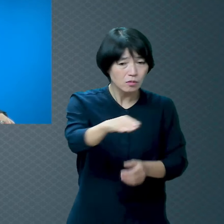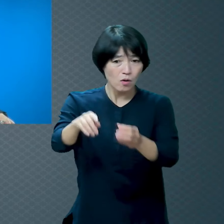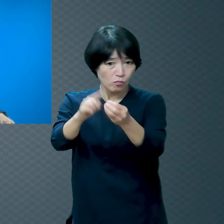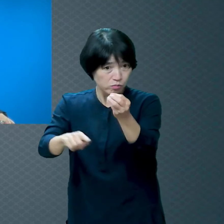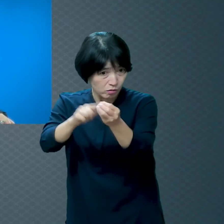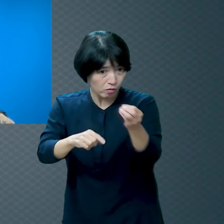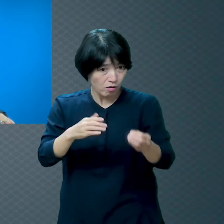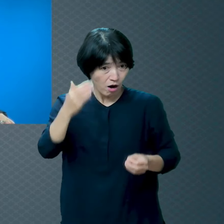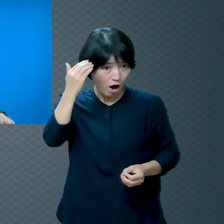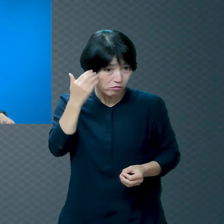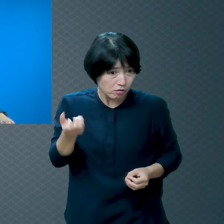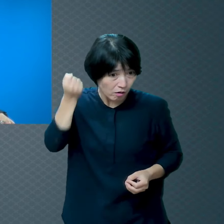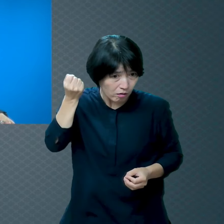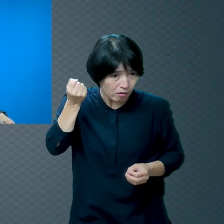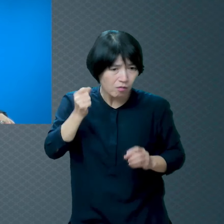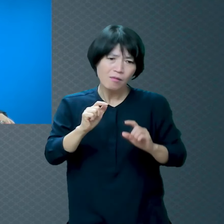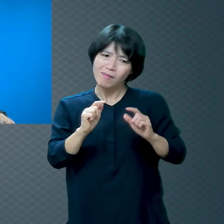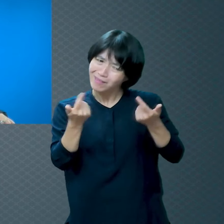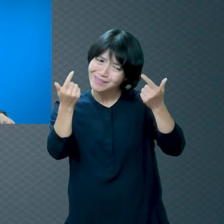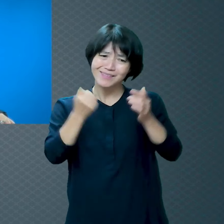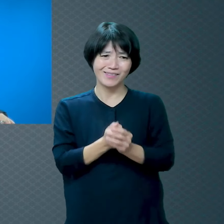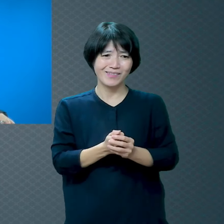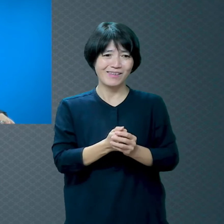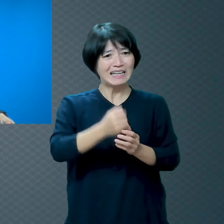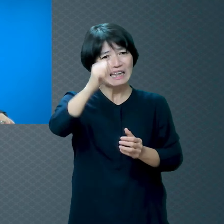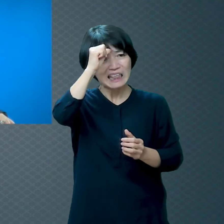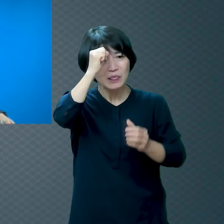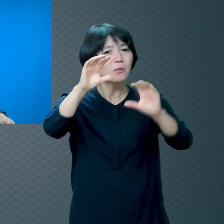고집부리면 답이 없어요